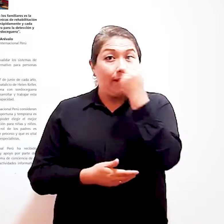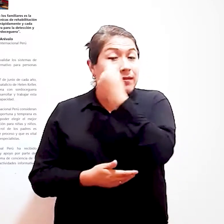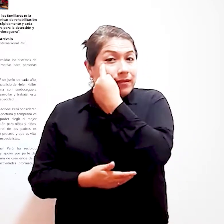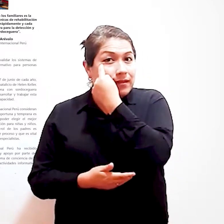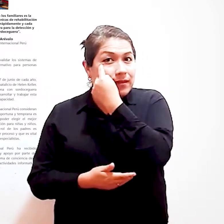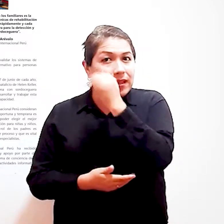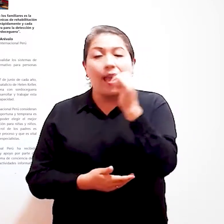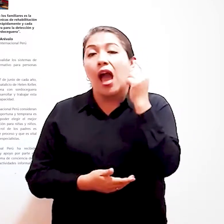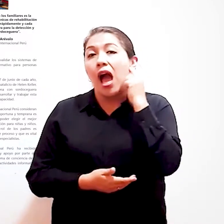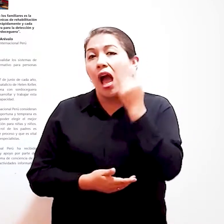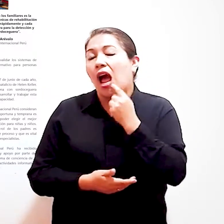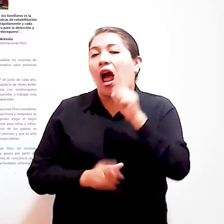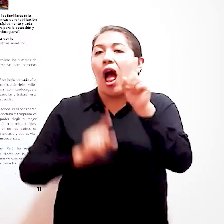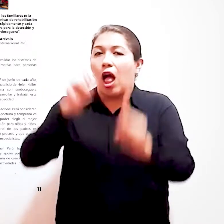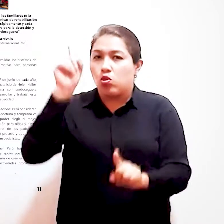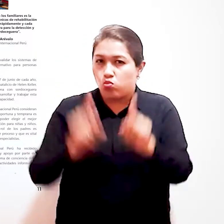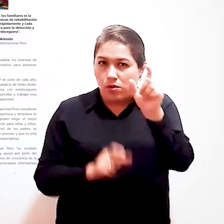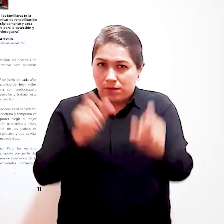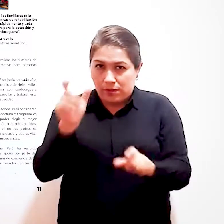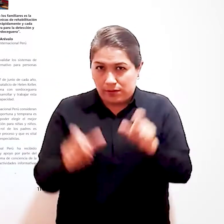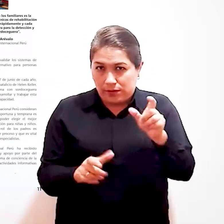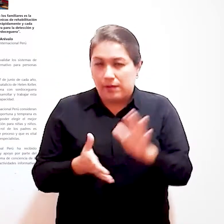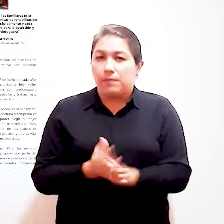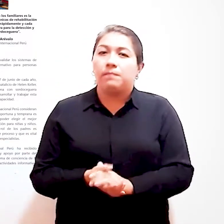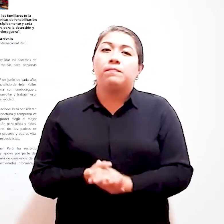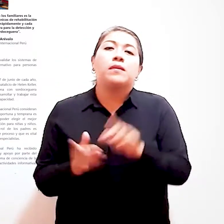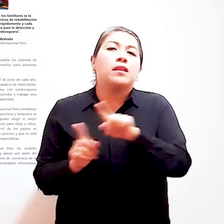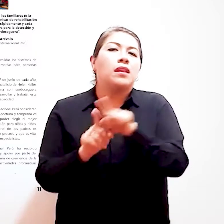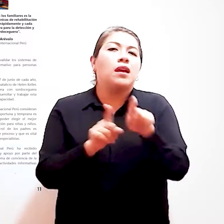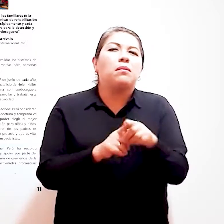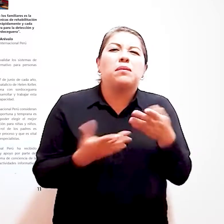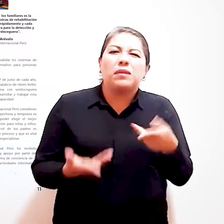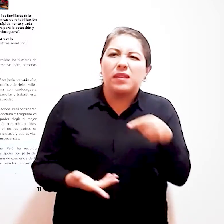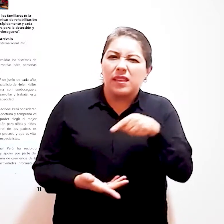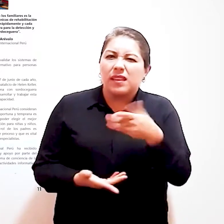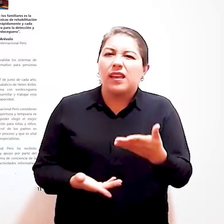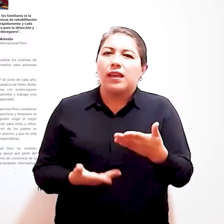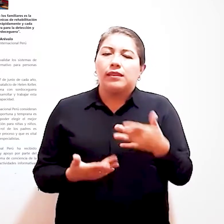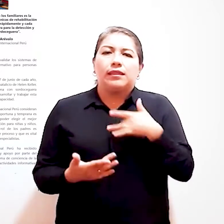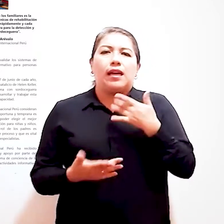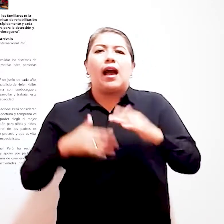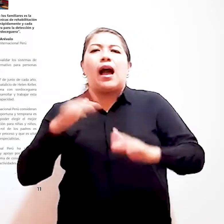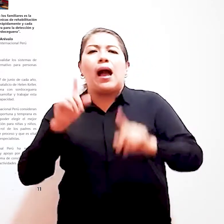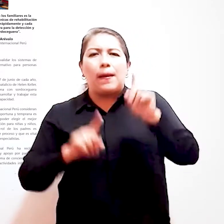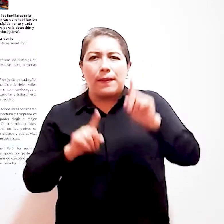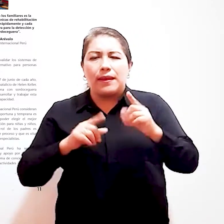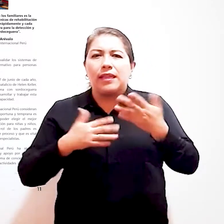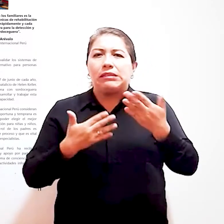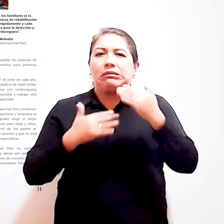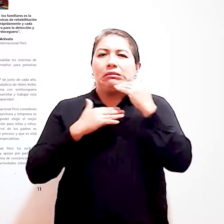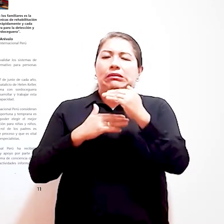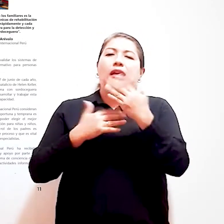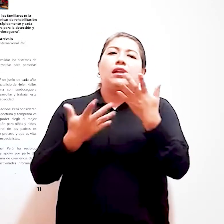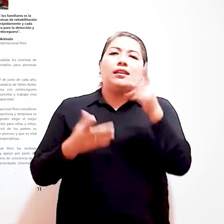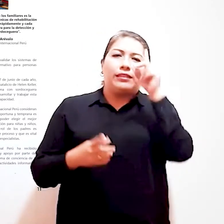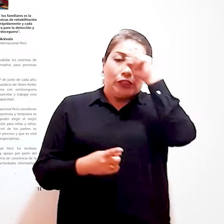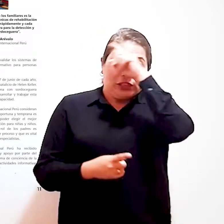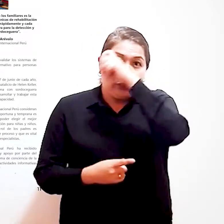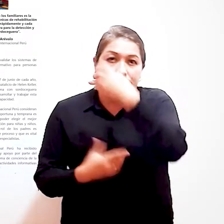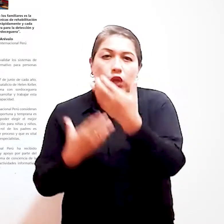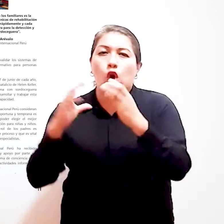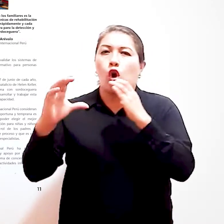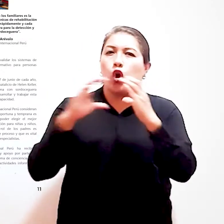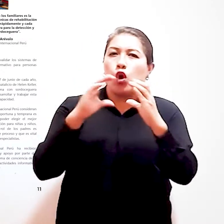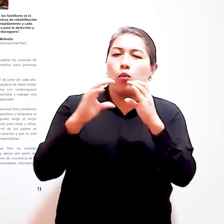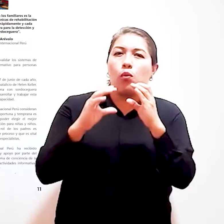que afecta de manera simultánea la visión y audición de algunas personas generando a su vez un conjunto de limitaciones en el campo de la